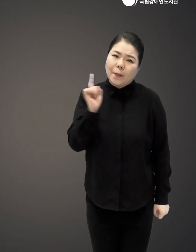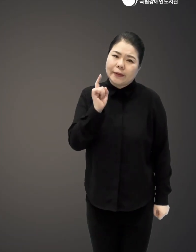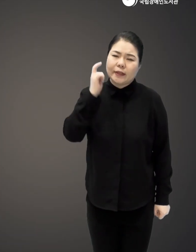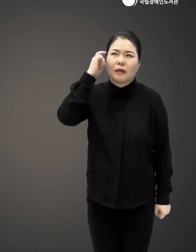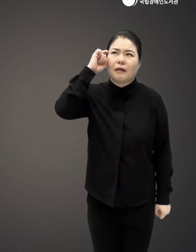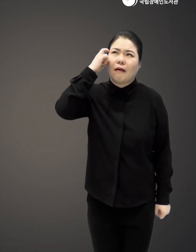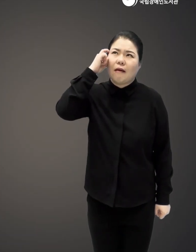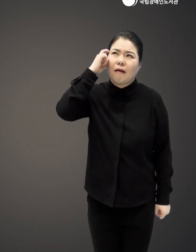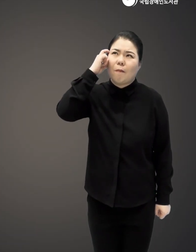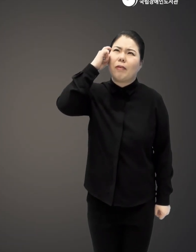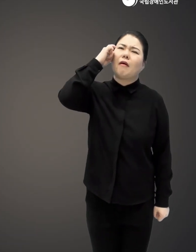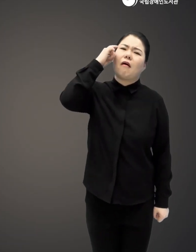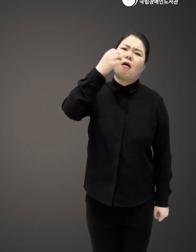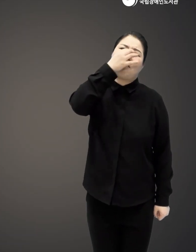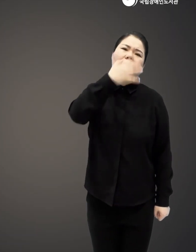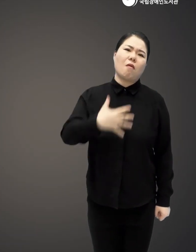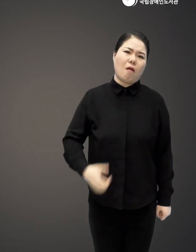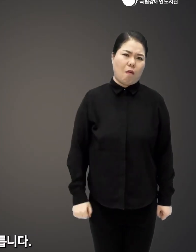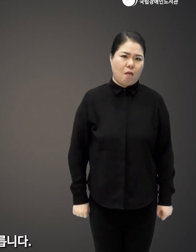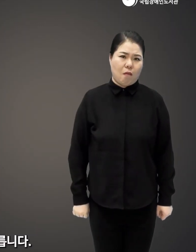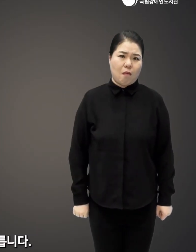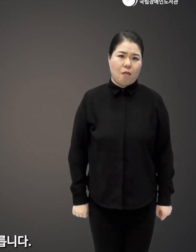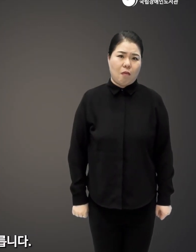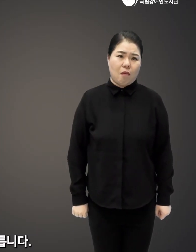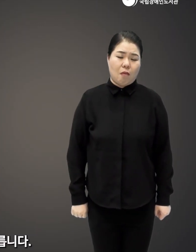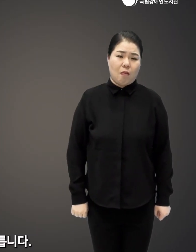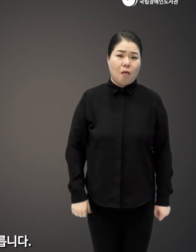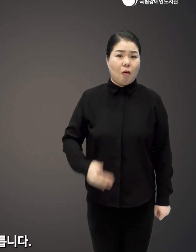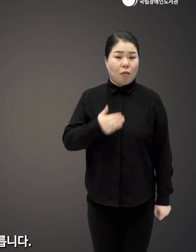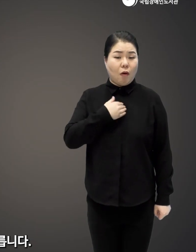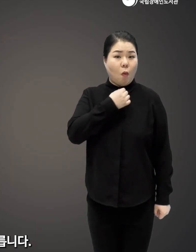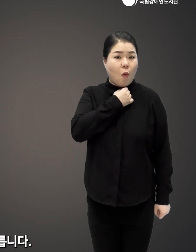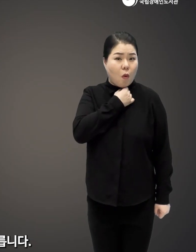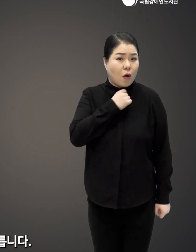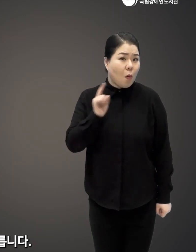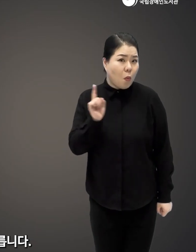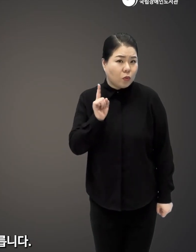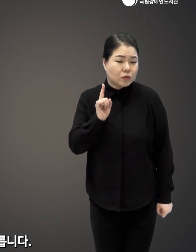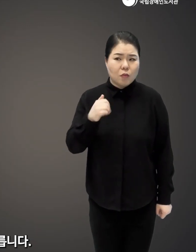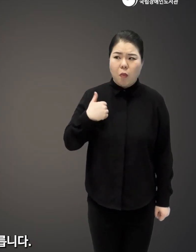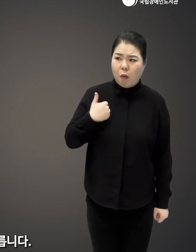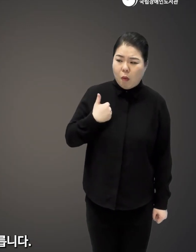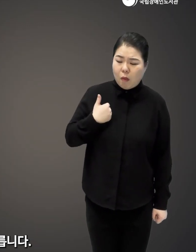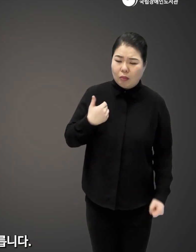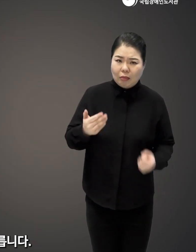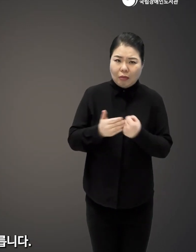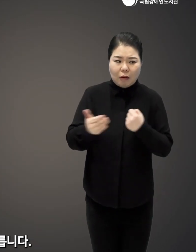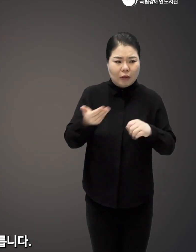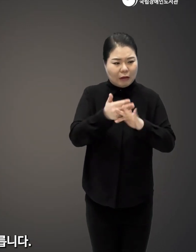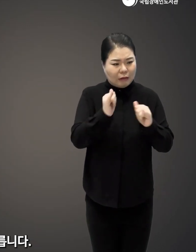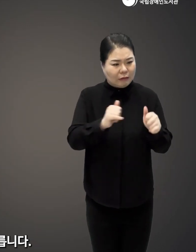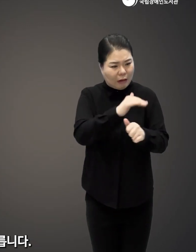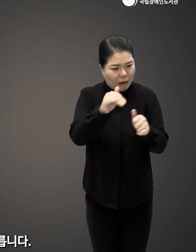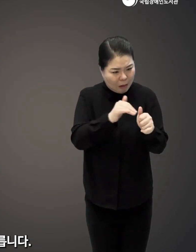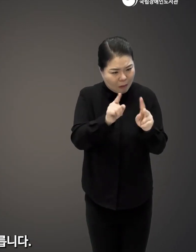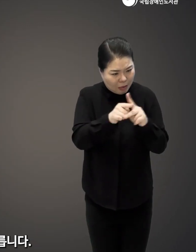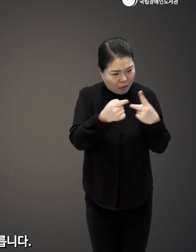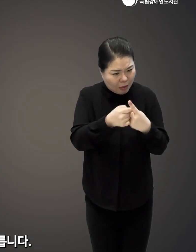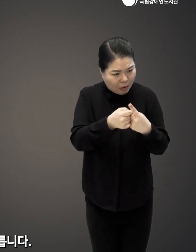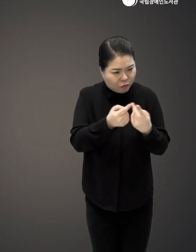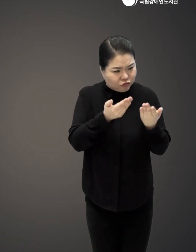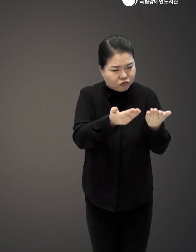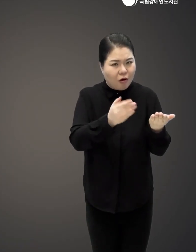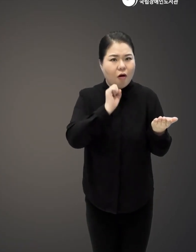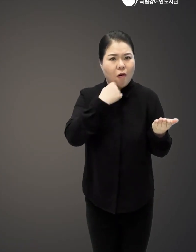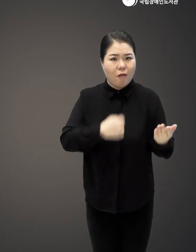원하는지를 알아차리는 게 너무 힘든 거죠 그러다 보니까 이런 내가 상대를 알아주기란 힘든 것은 당연할지도 모릅니다